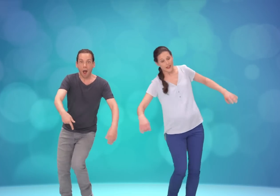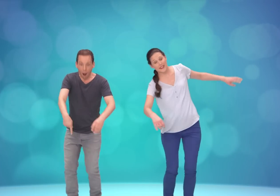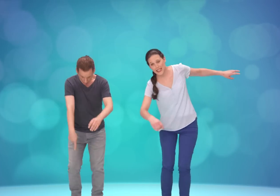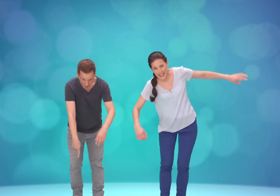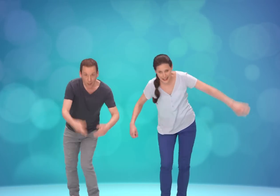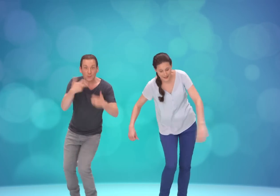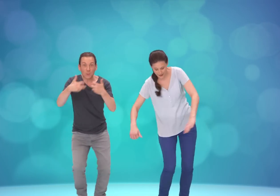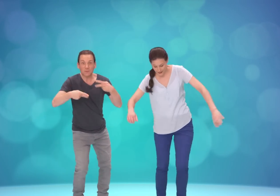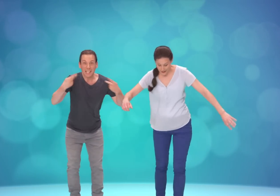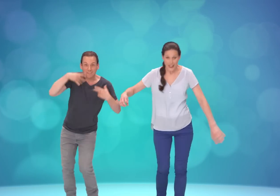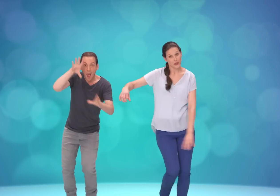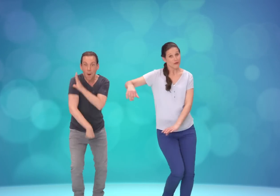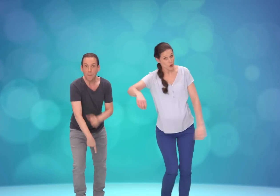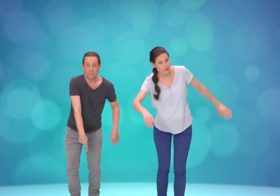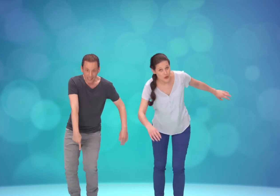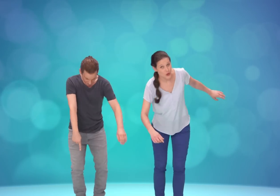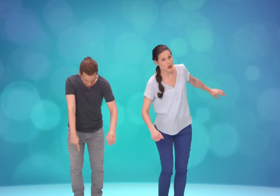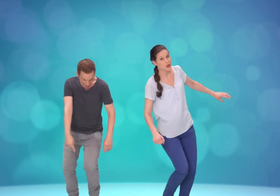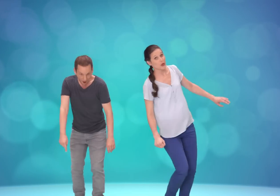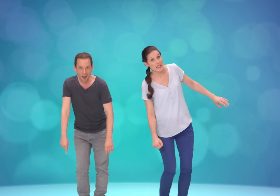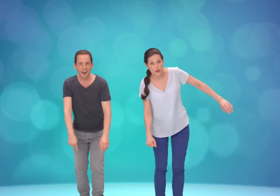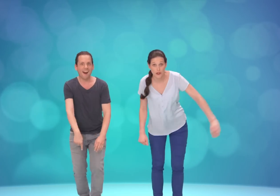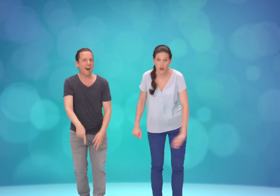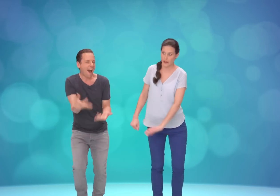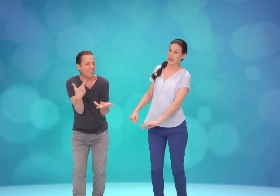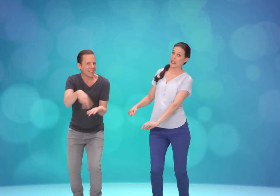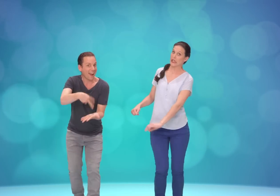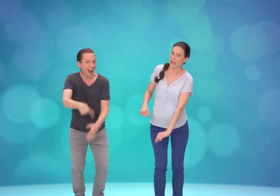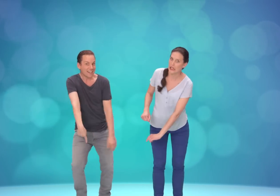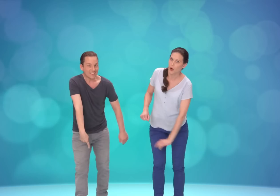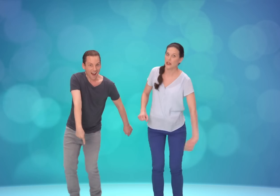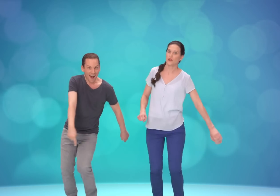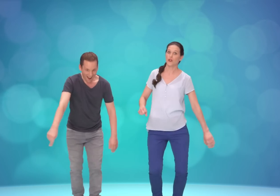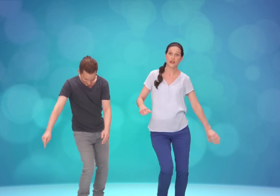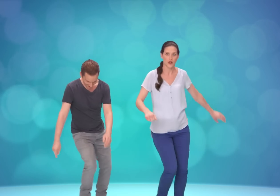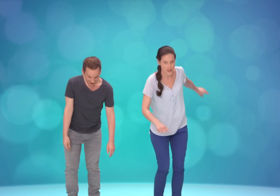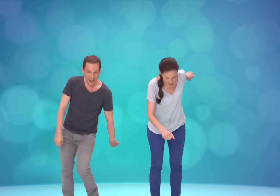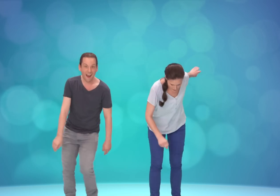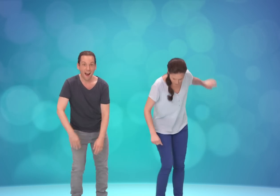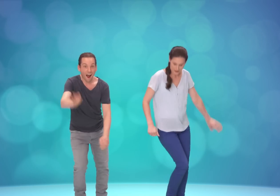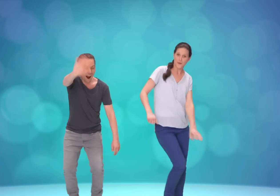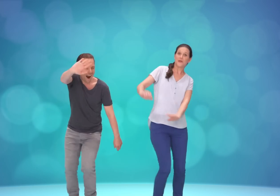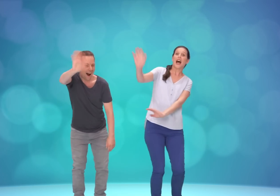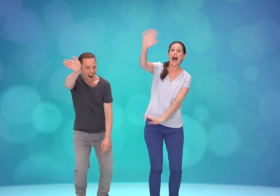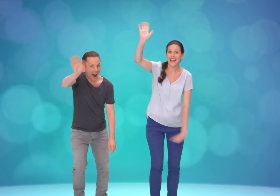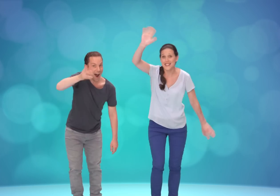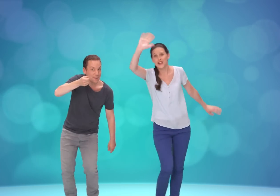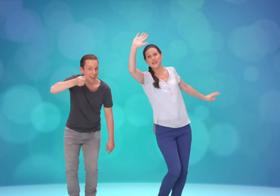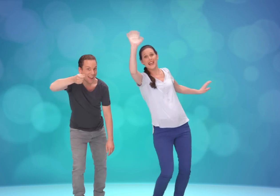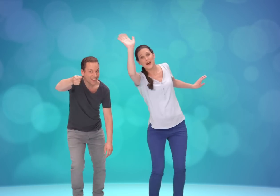Des claquettes ! Et oui, nous, ce sont nos chaussures qui sont vivantes. Et là, clairement, elles ont envie de danser. Allez, salut ! Et à